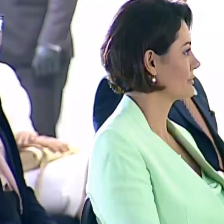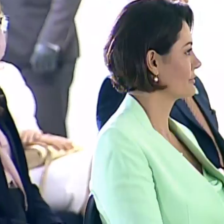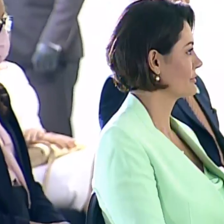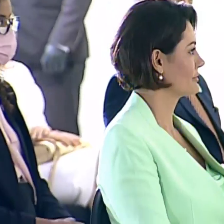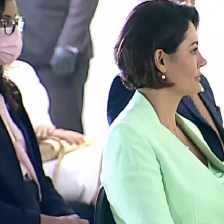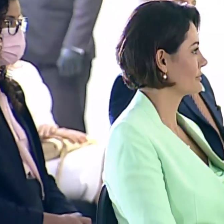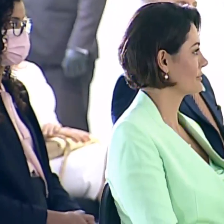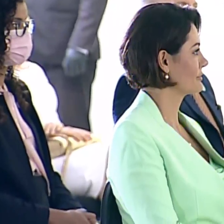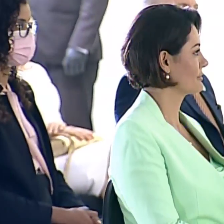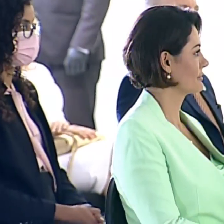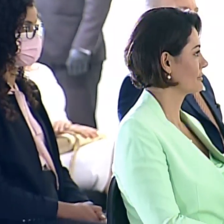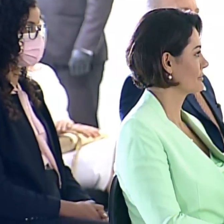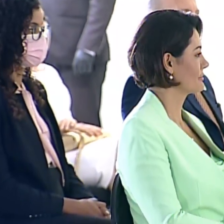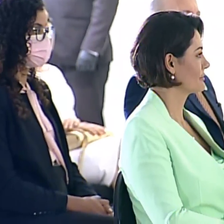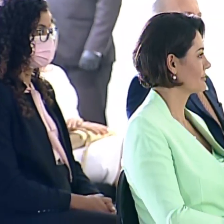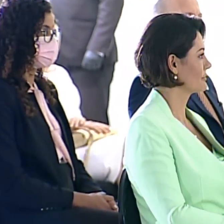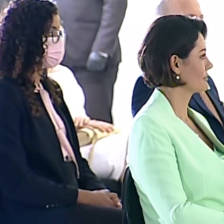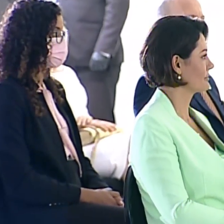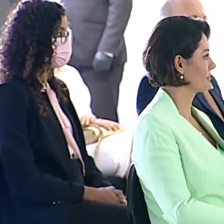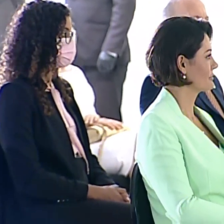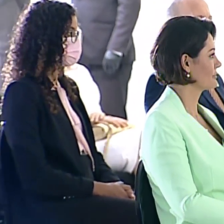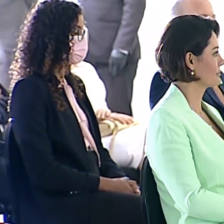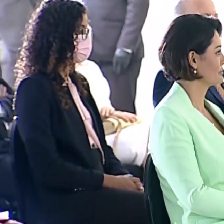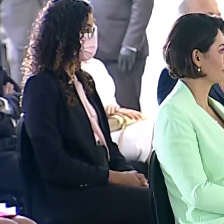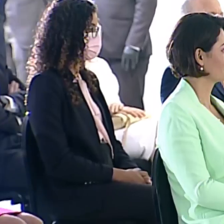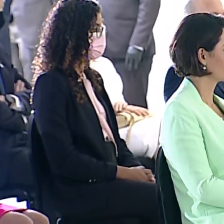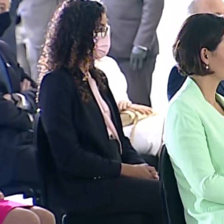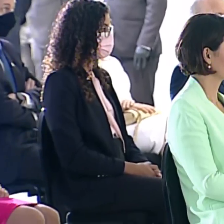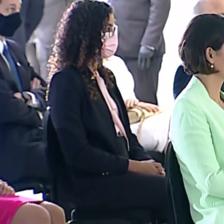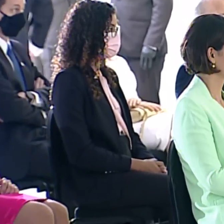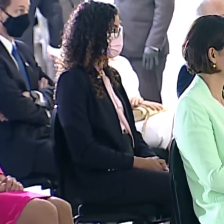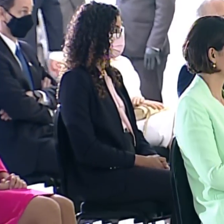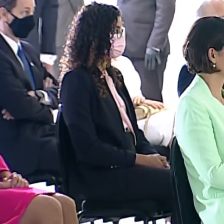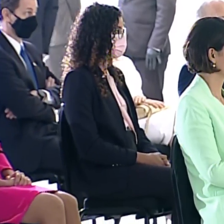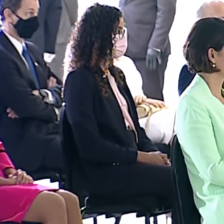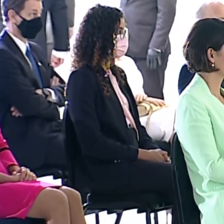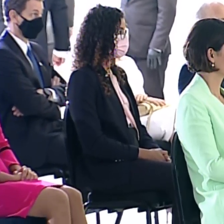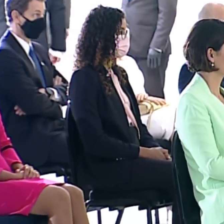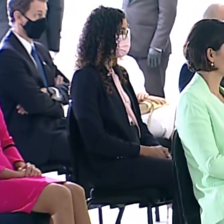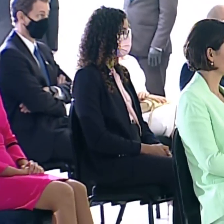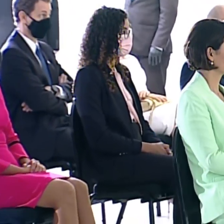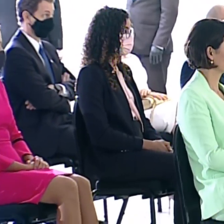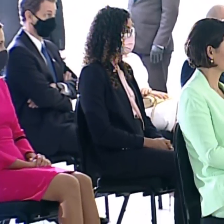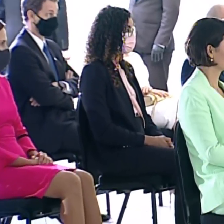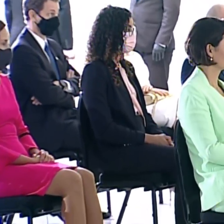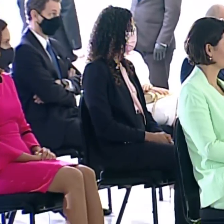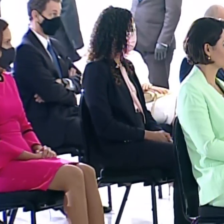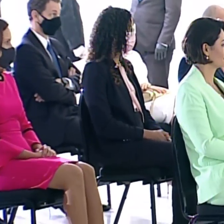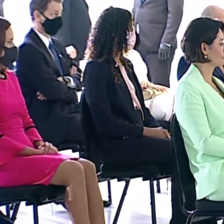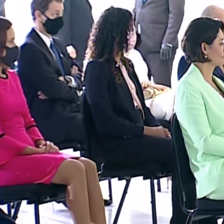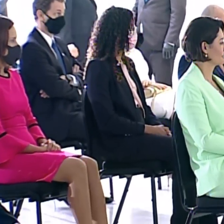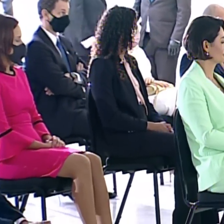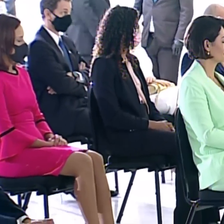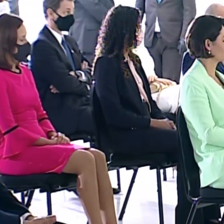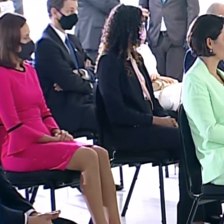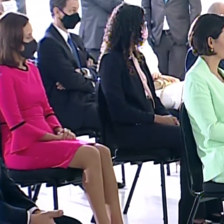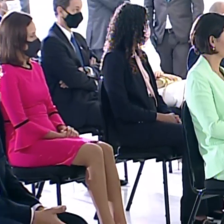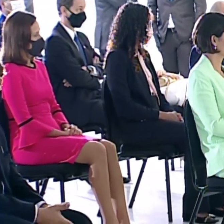excelentíssima senhora embaixatriz Maria Eduarda, Justiça Correia, minha esposa, excelentíssimos senhores ministros de Estado, que tanto